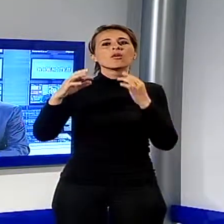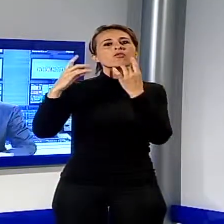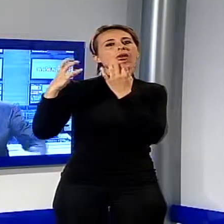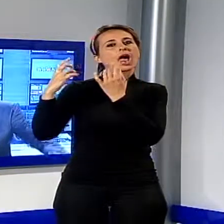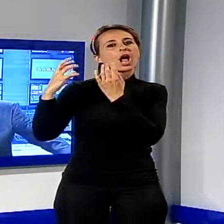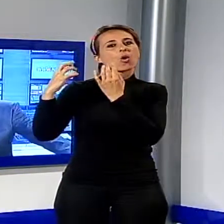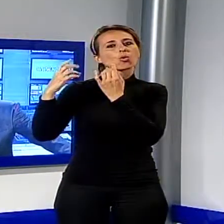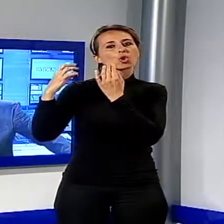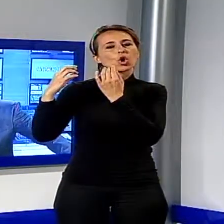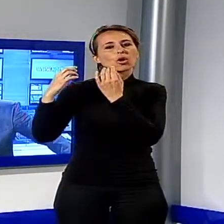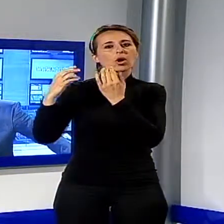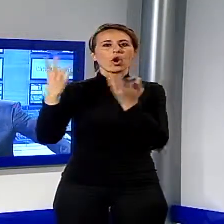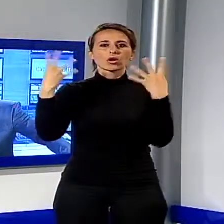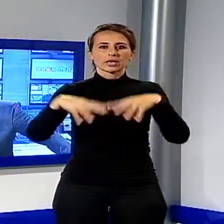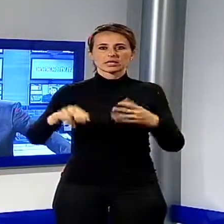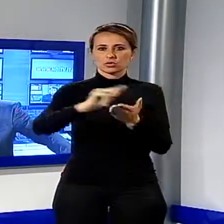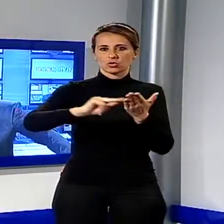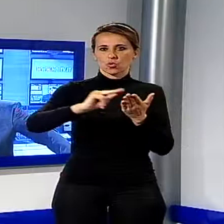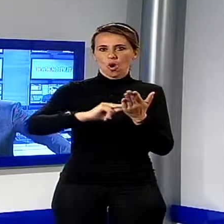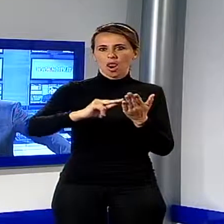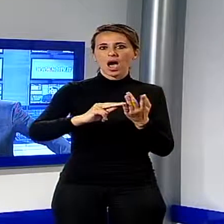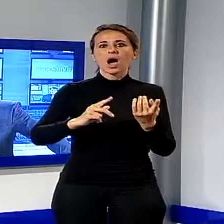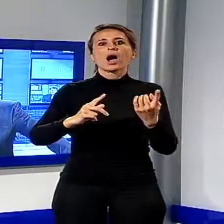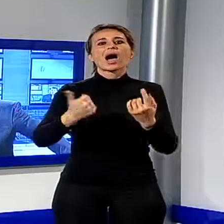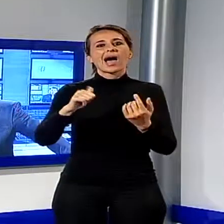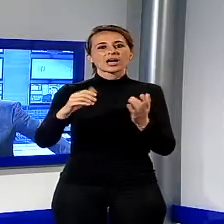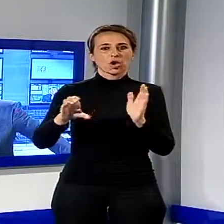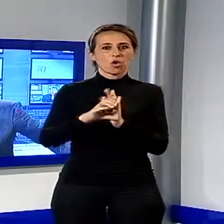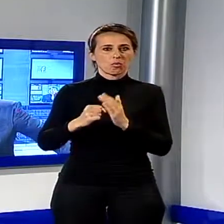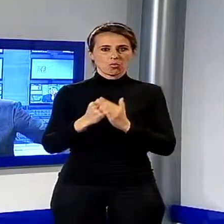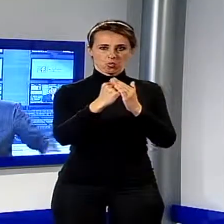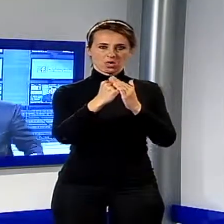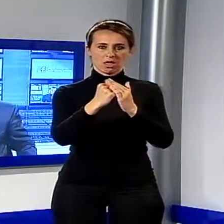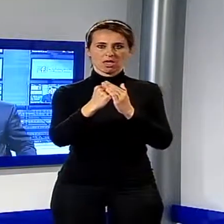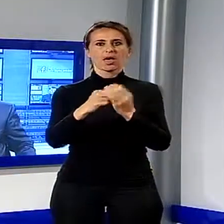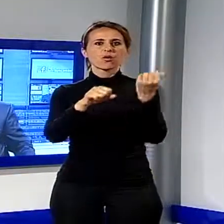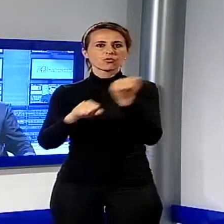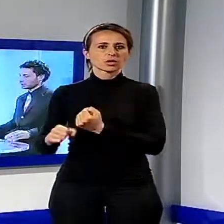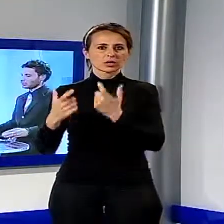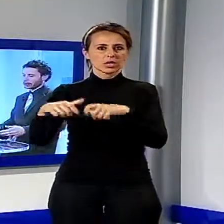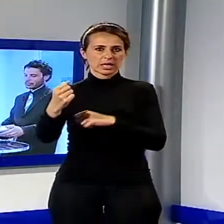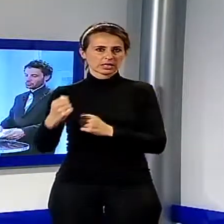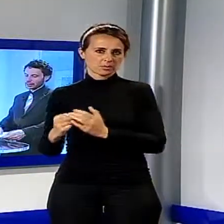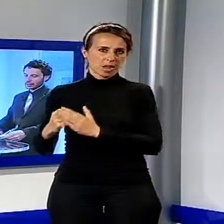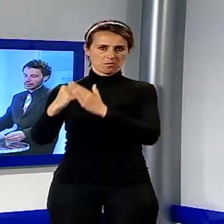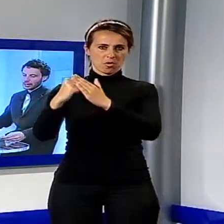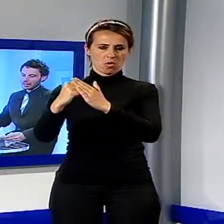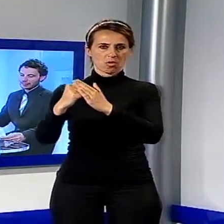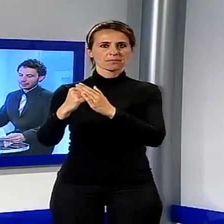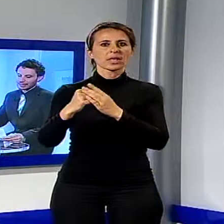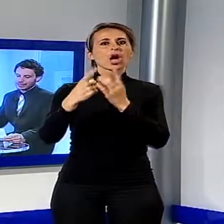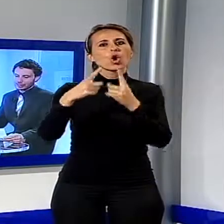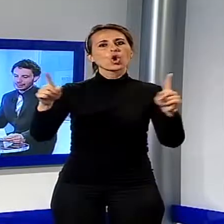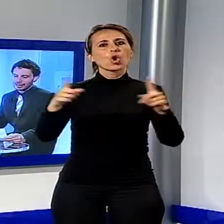dalla Scuola di Musica Sinfonia con il supporto del Comune, della Provincia, della Fondazione Cassa di Risparmio di Lucca, concerti